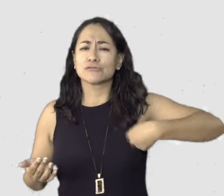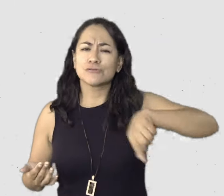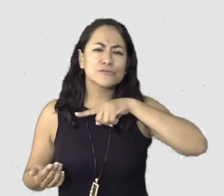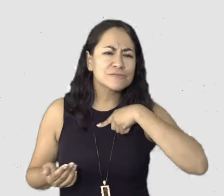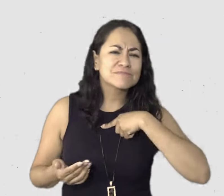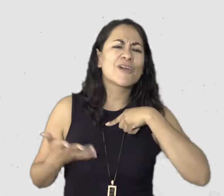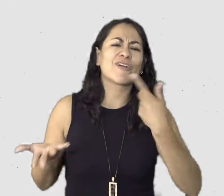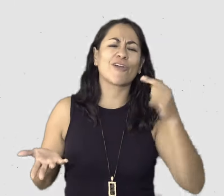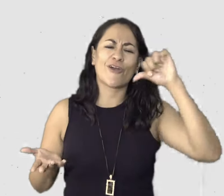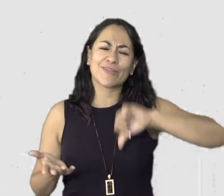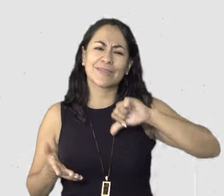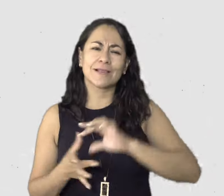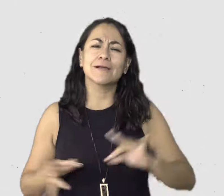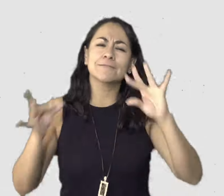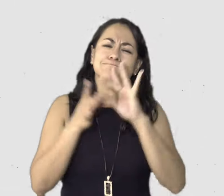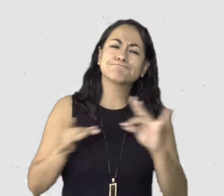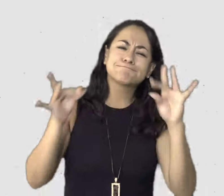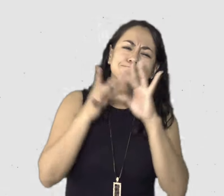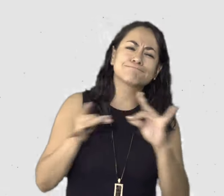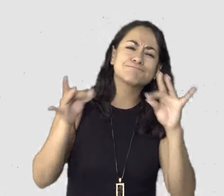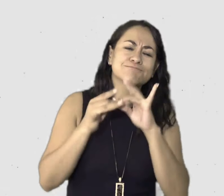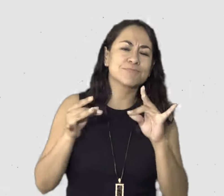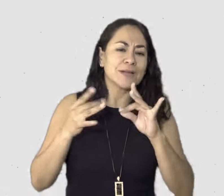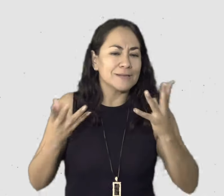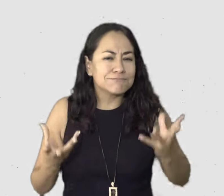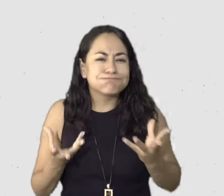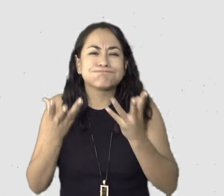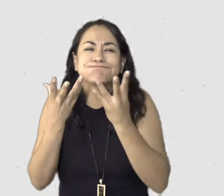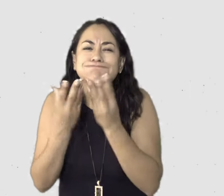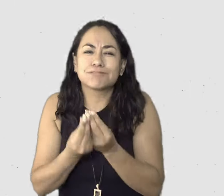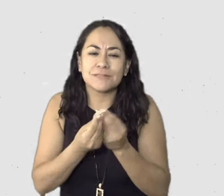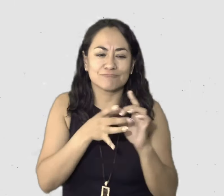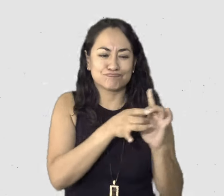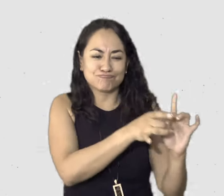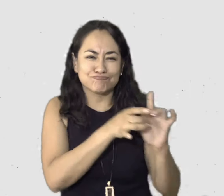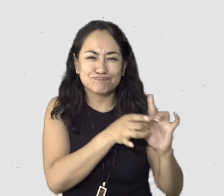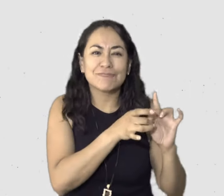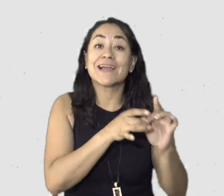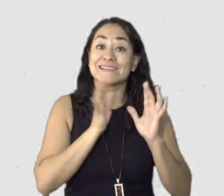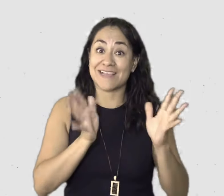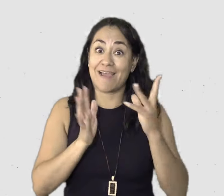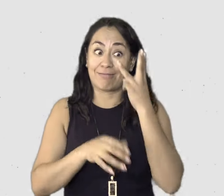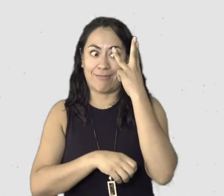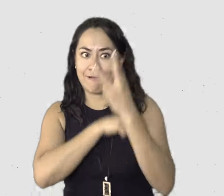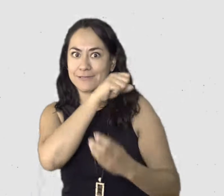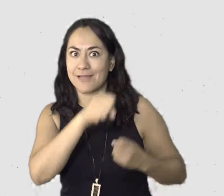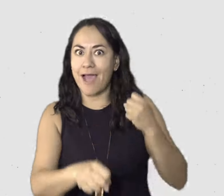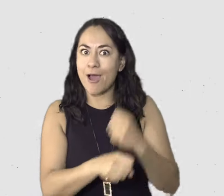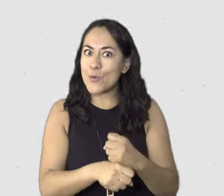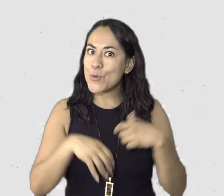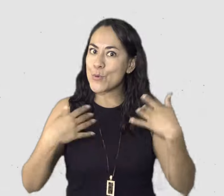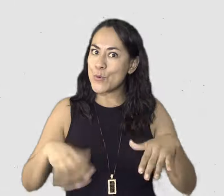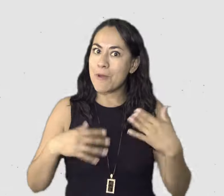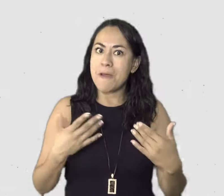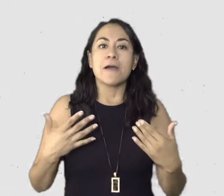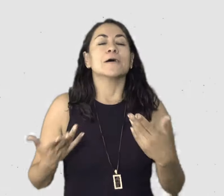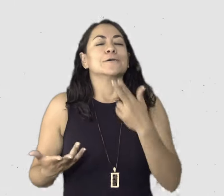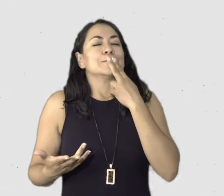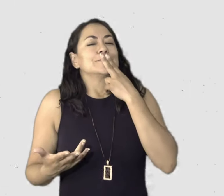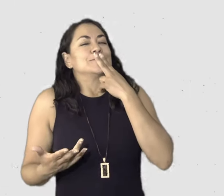hecho y nos ha ayudado para poder cuidar la tribu y ya casi llevar tres años compartiendo todos los días. Creo que hablo más con ustedes que